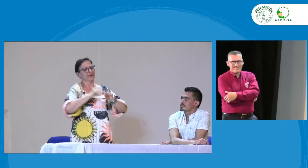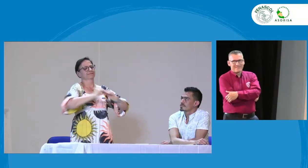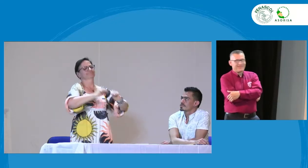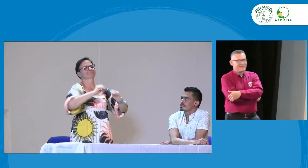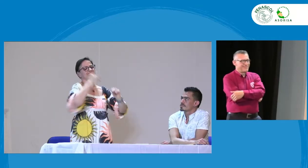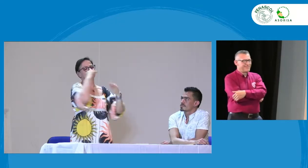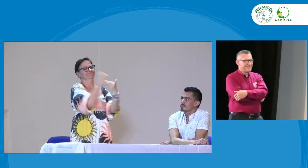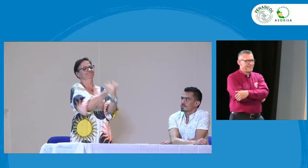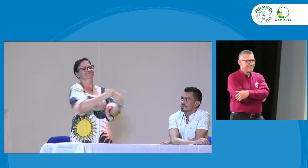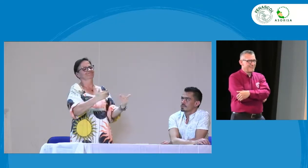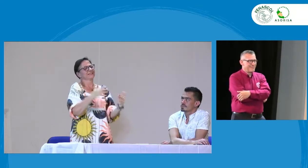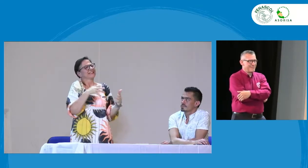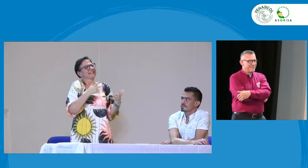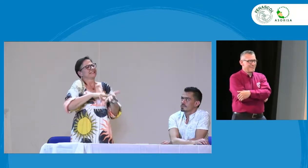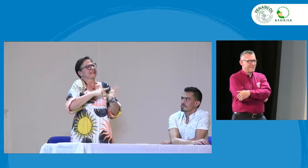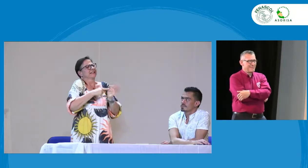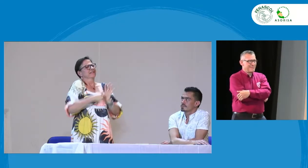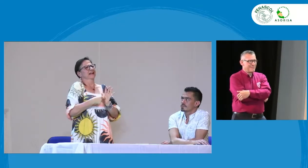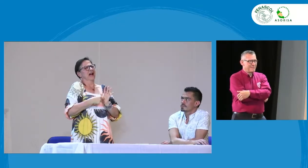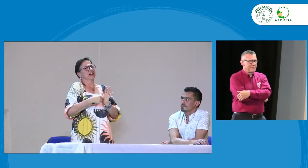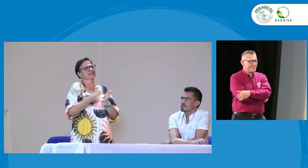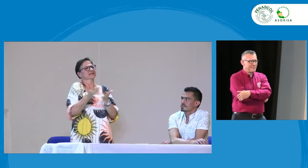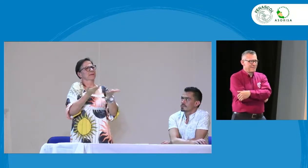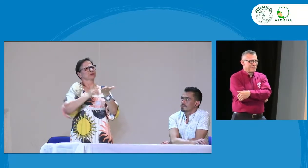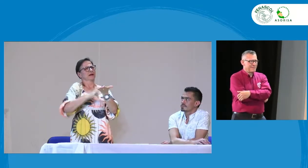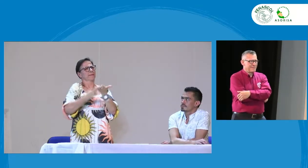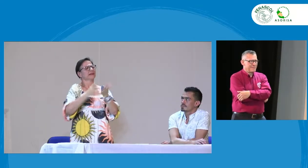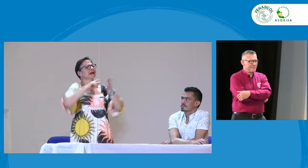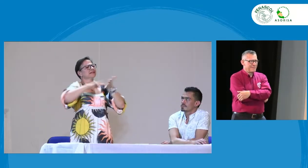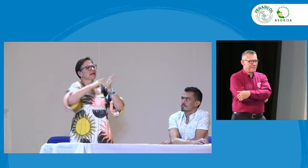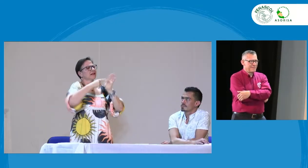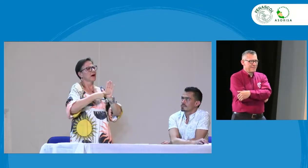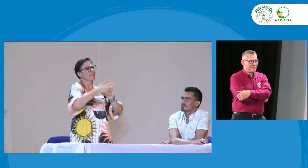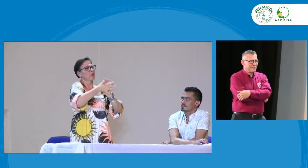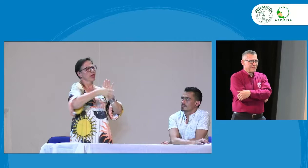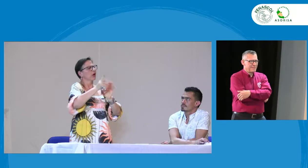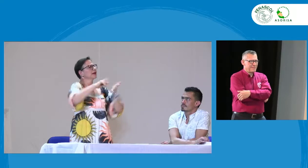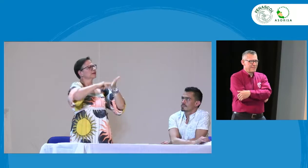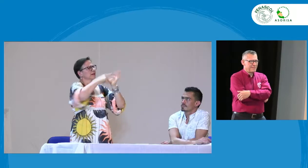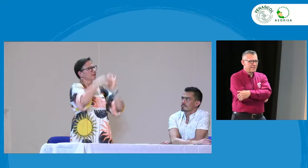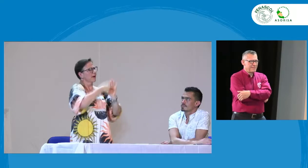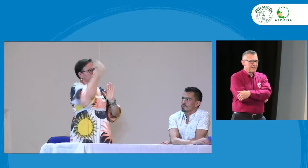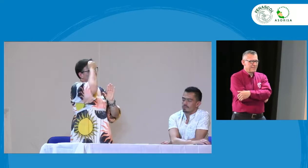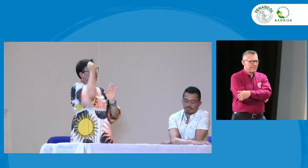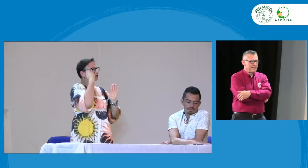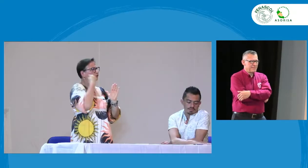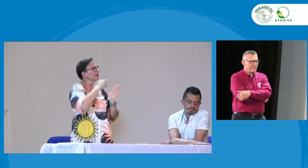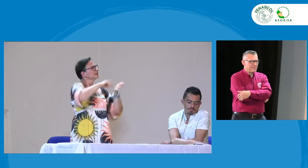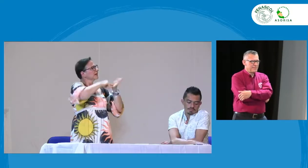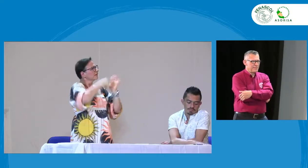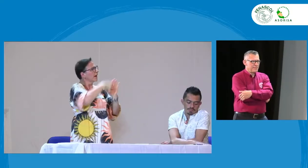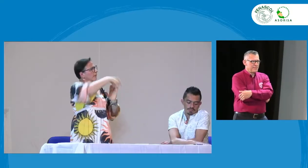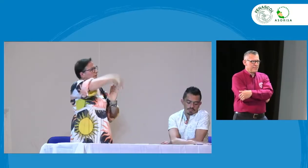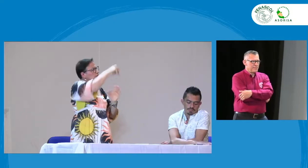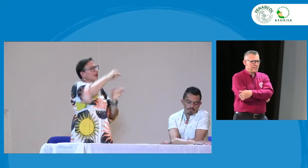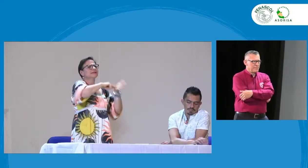esto todavía es muy confuso y hay que atacarlo o tenerlo muy en cuenta desde la primera